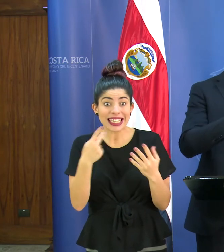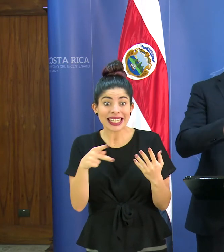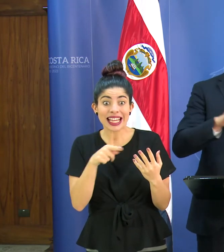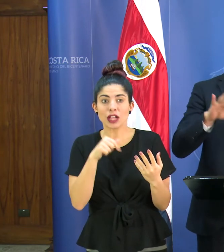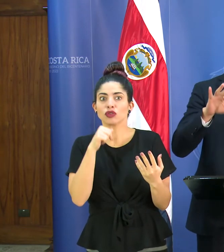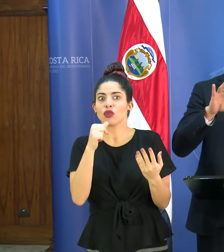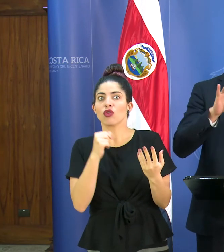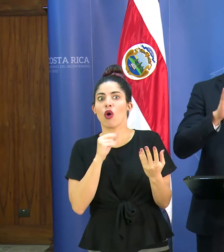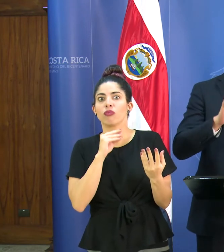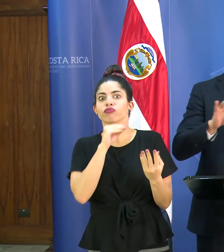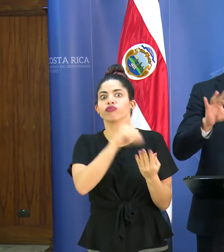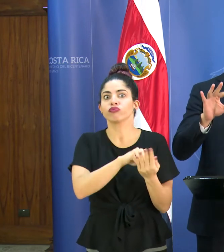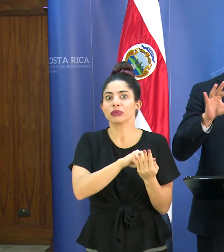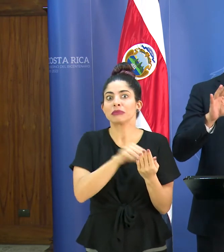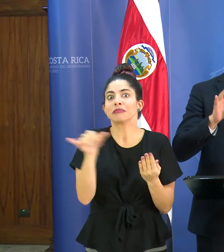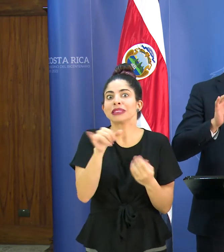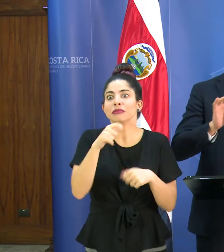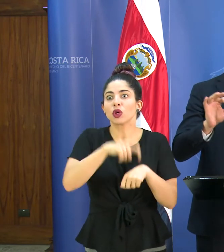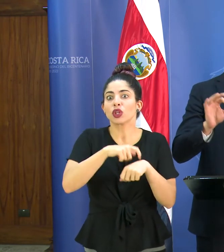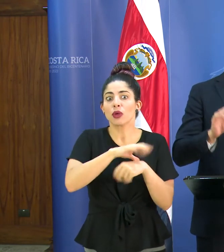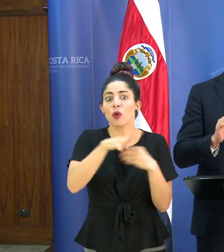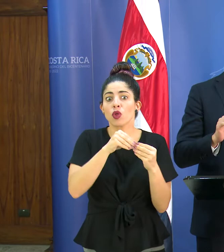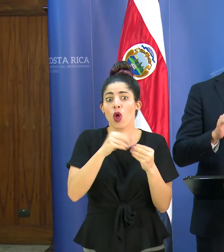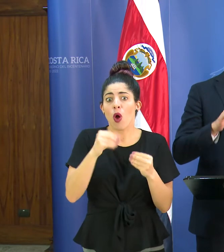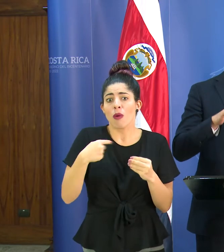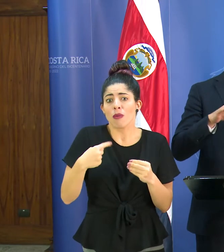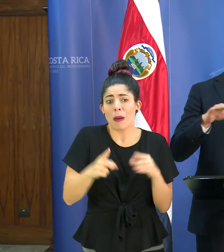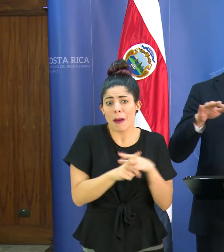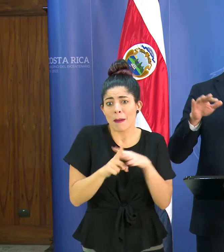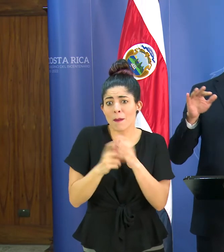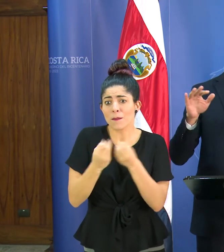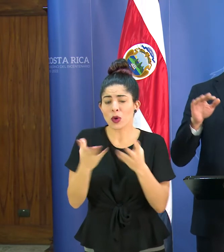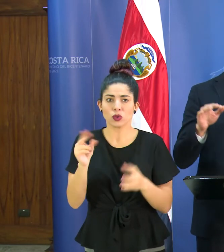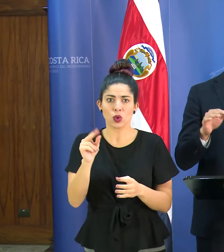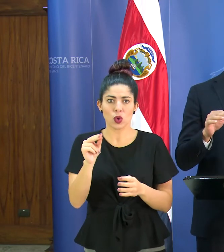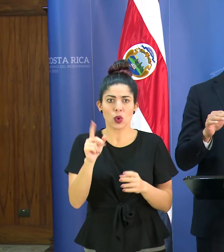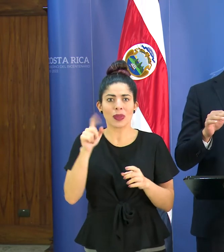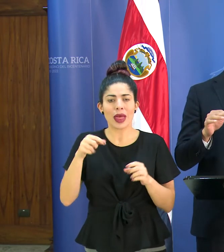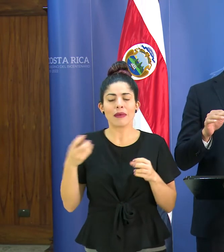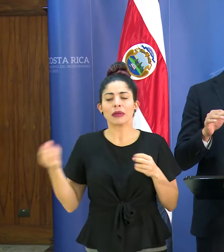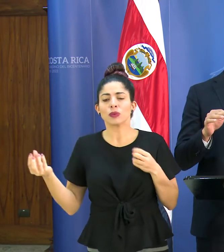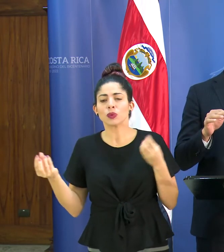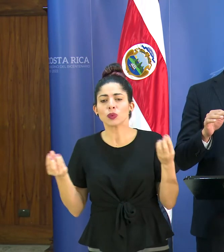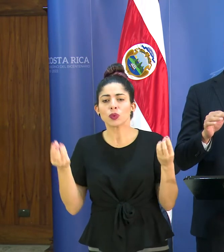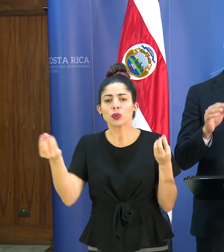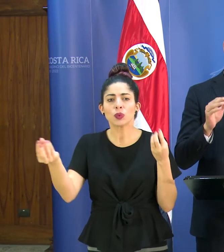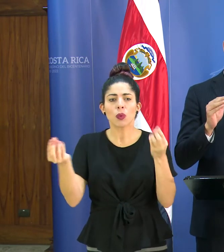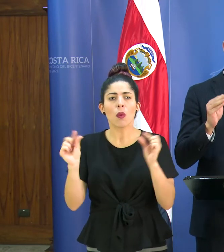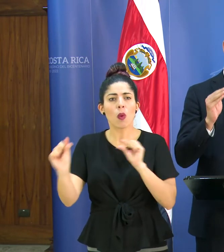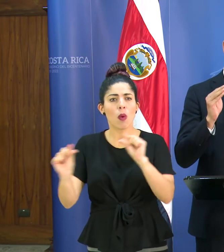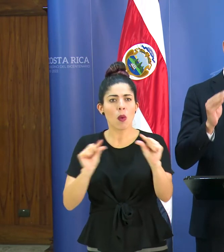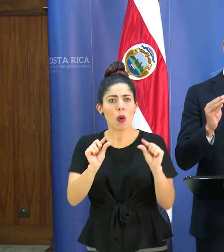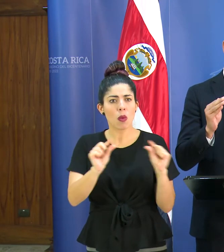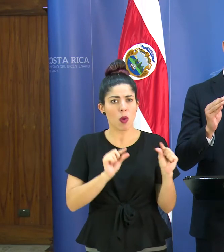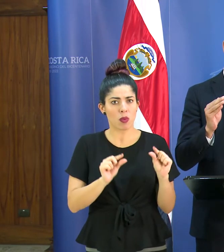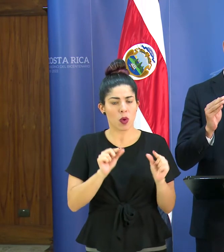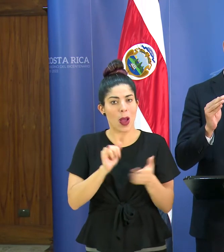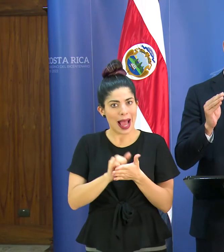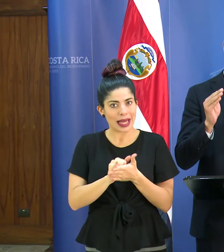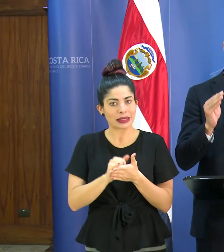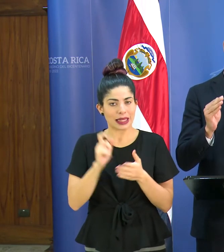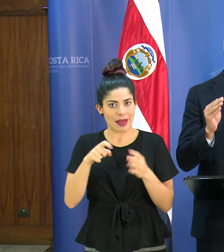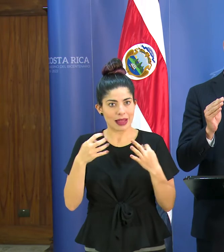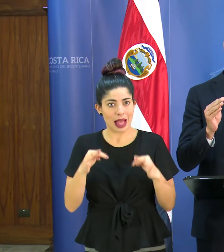vayan a hacer todas simultáneamente o muy seguido, sino que sea espaciado. Aquí queremos que nadie